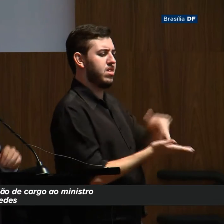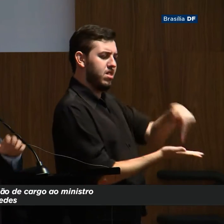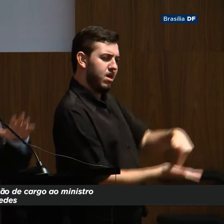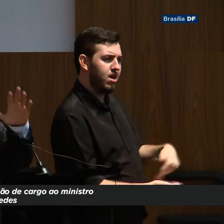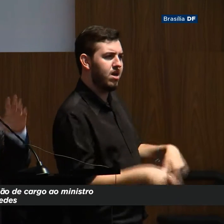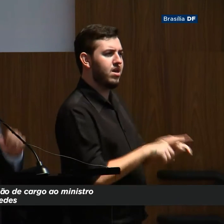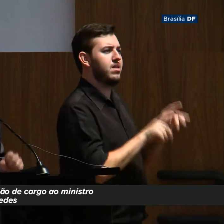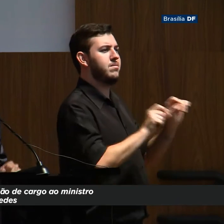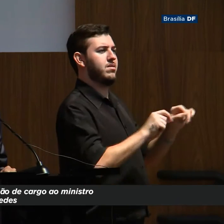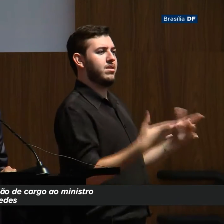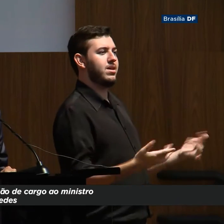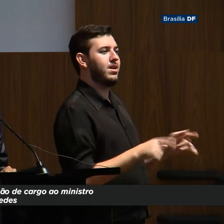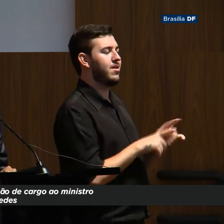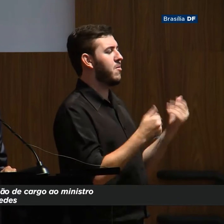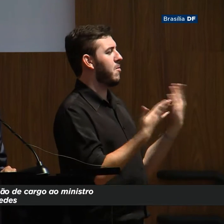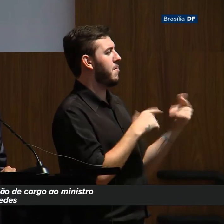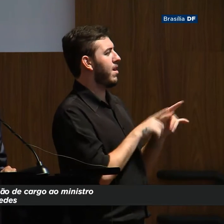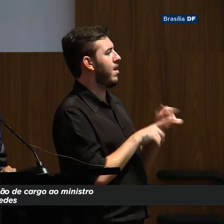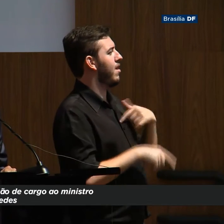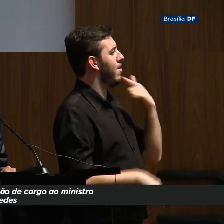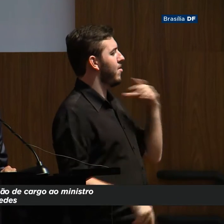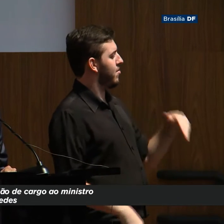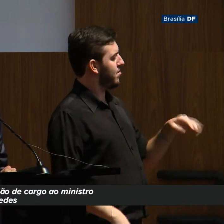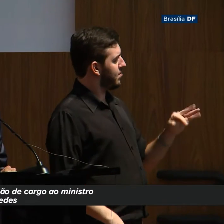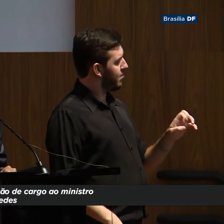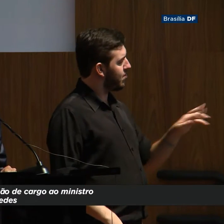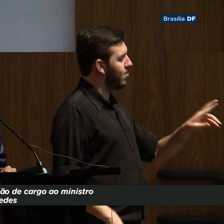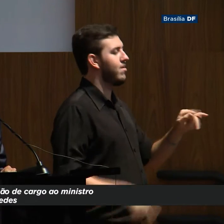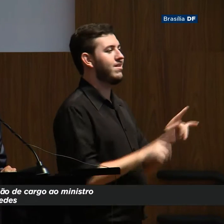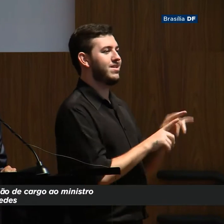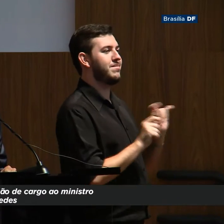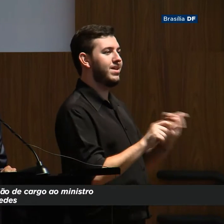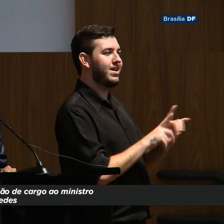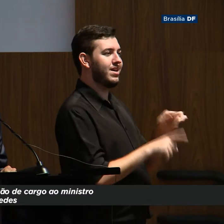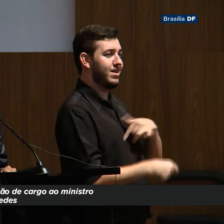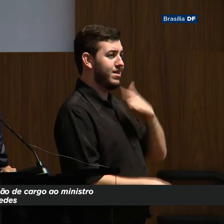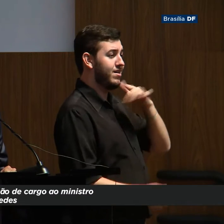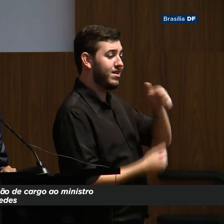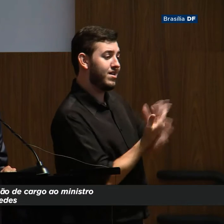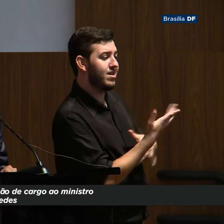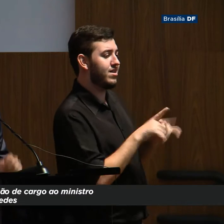produziu essa expansão de gastos públicos como percentagem do PIB,